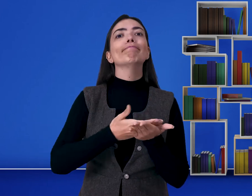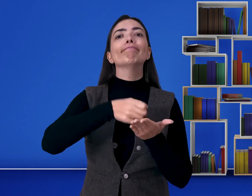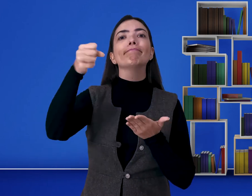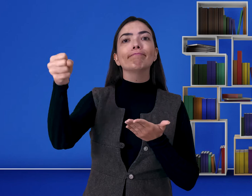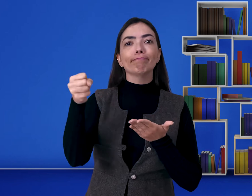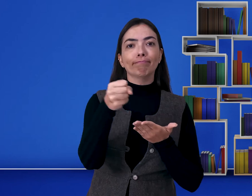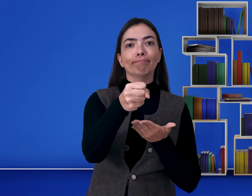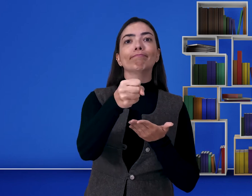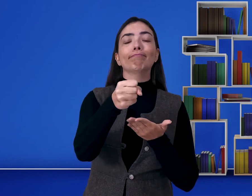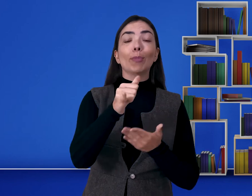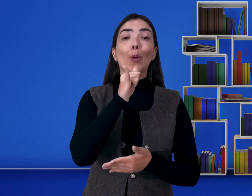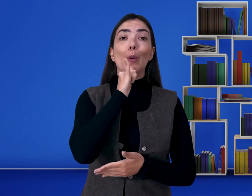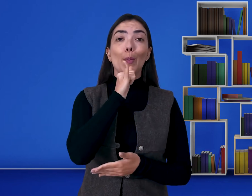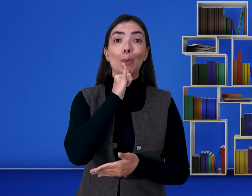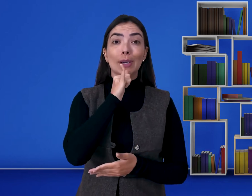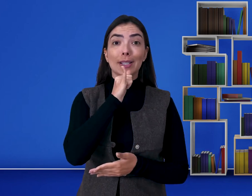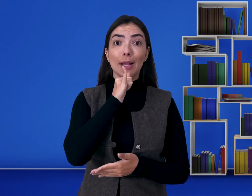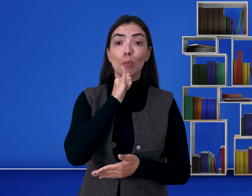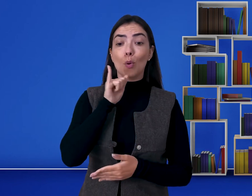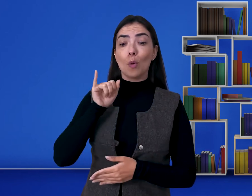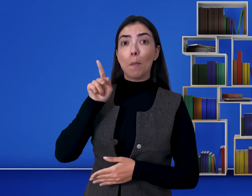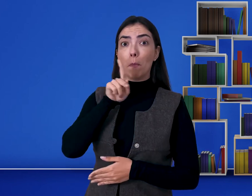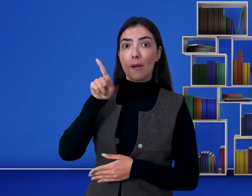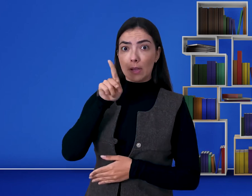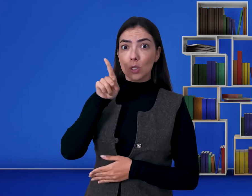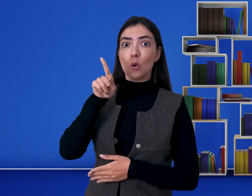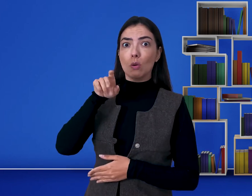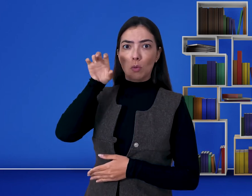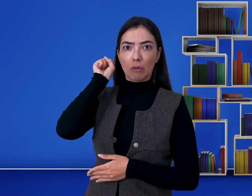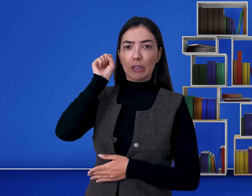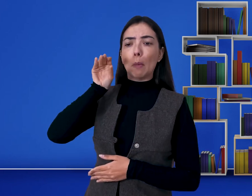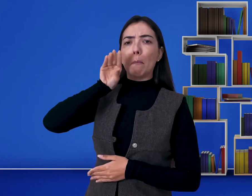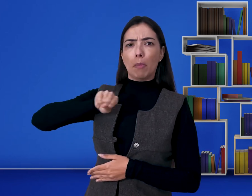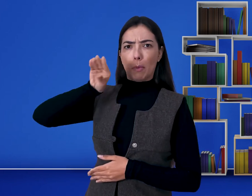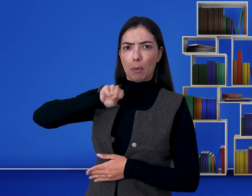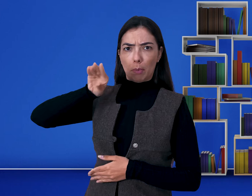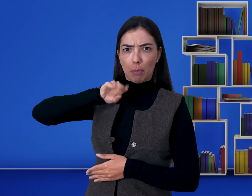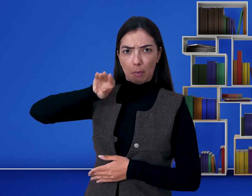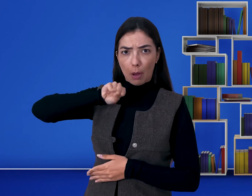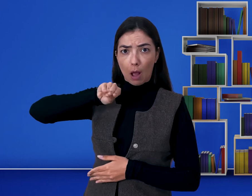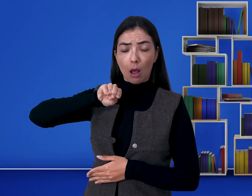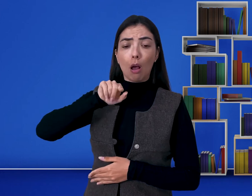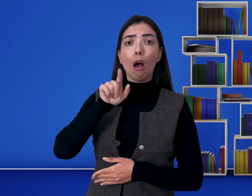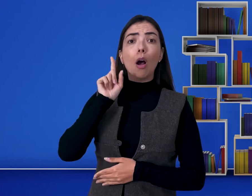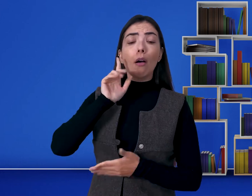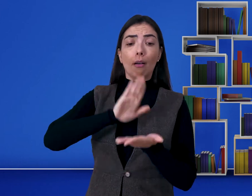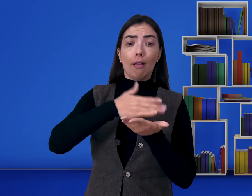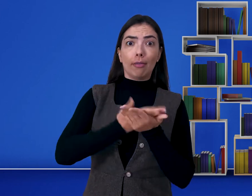presença de um intérprete. Por exemplo, no momento em que o professor estiver ministrando em língua oral,